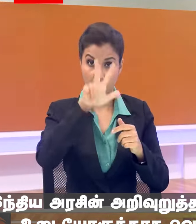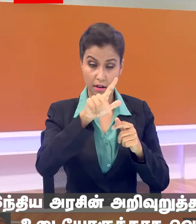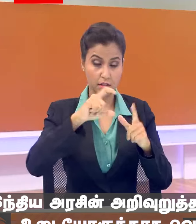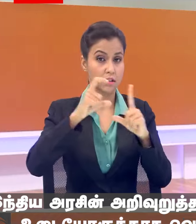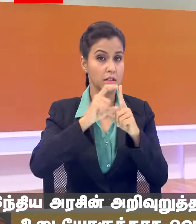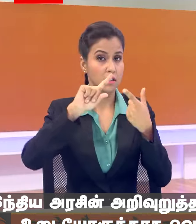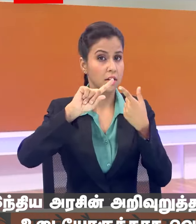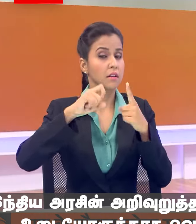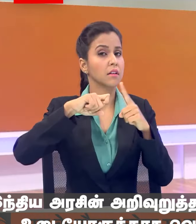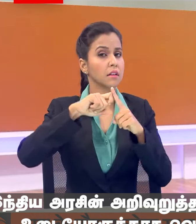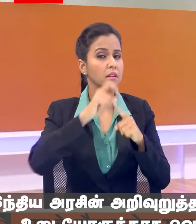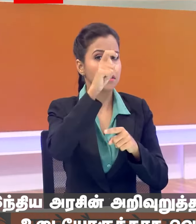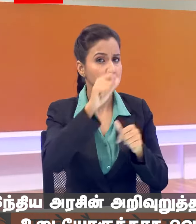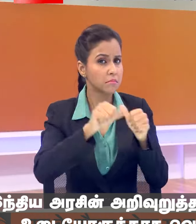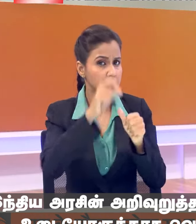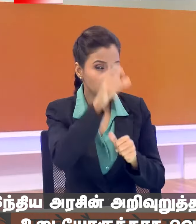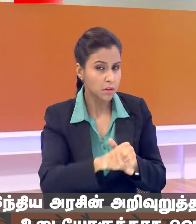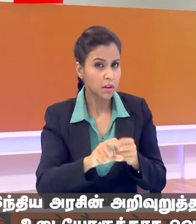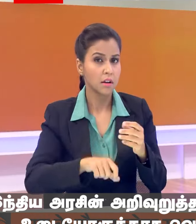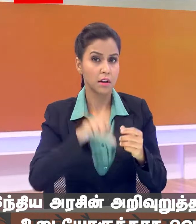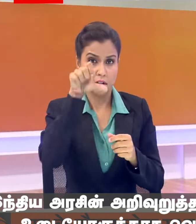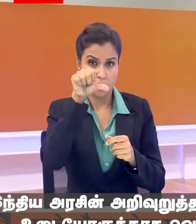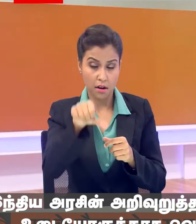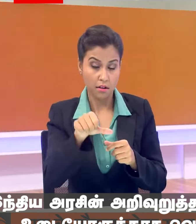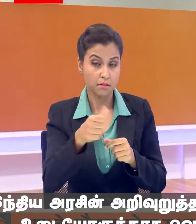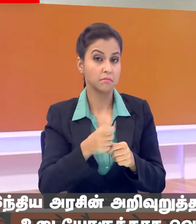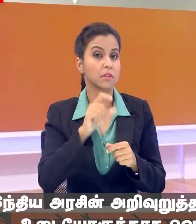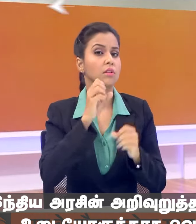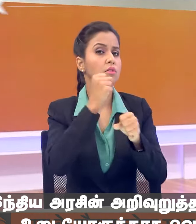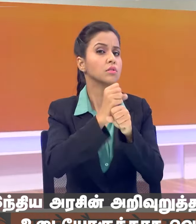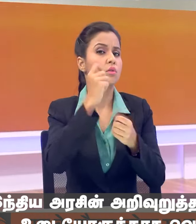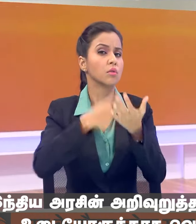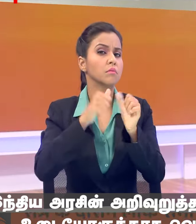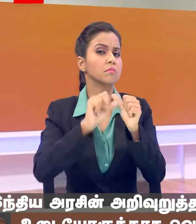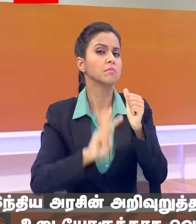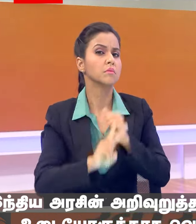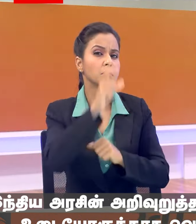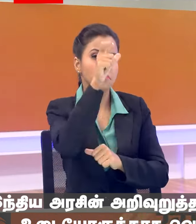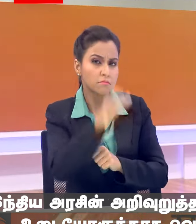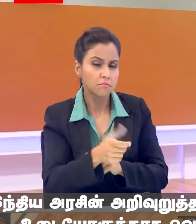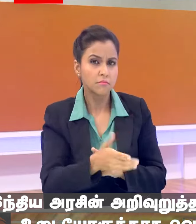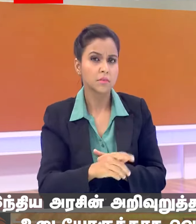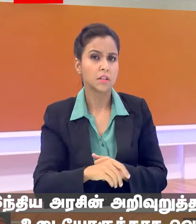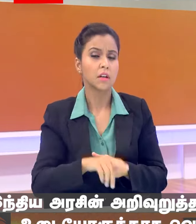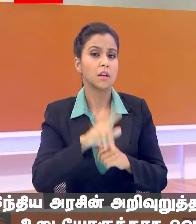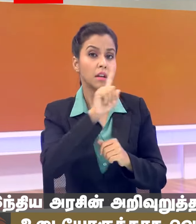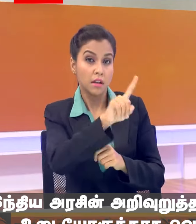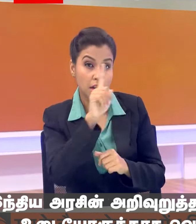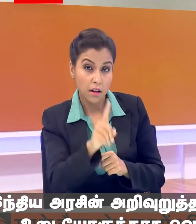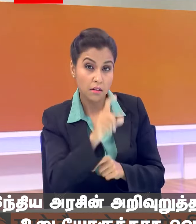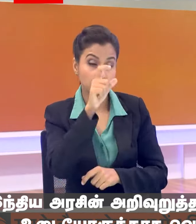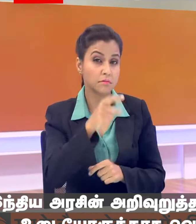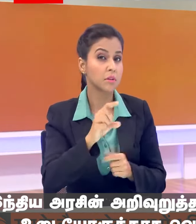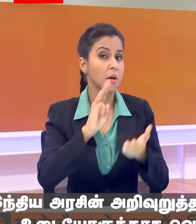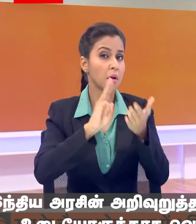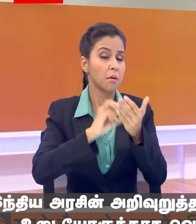9. Shri Gaurav Gogoy, 10. Shri Imran Masood, 11. Shri